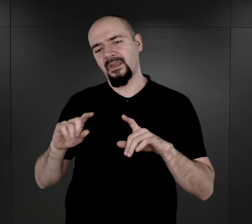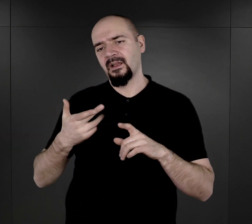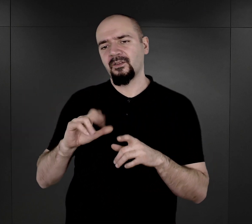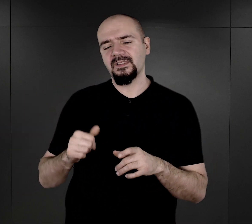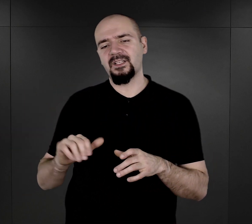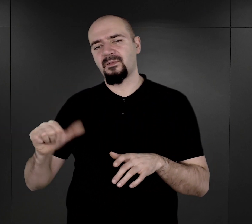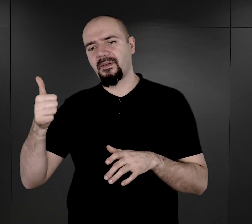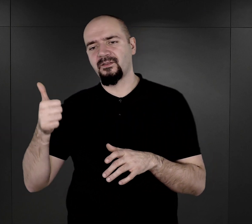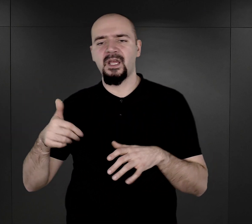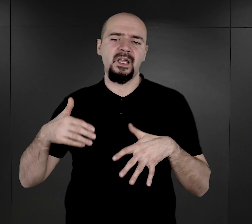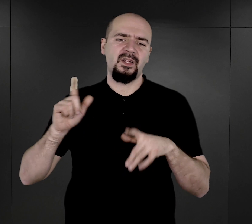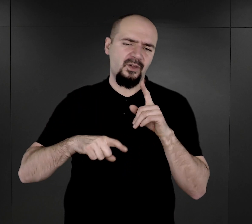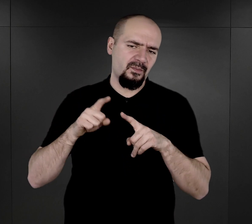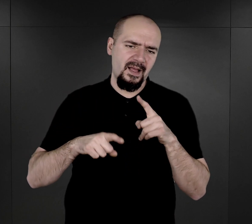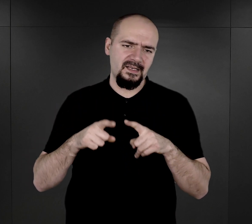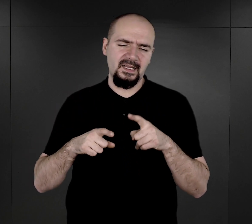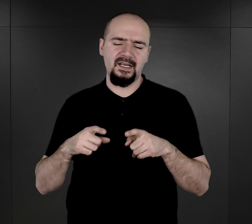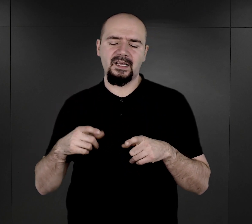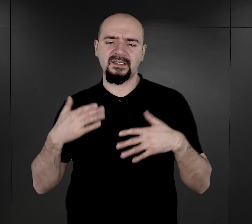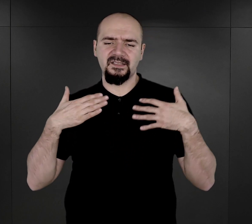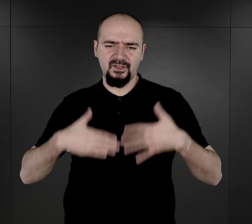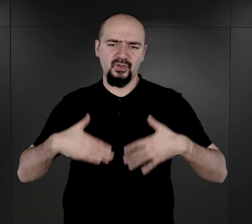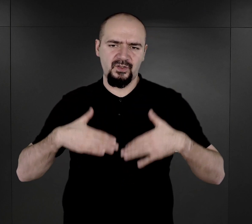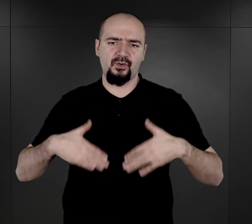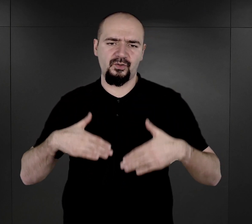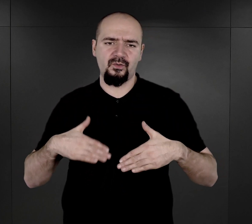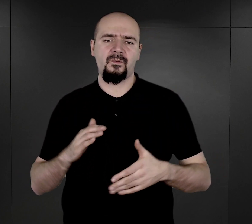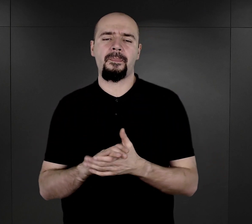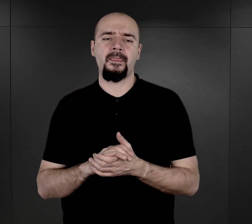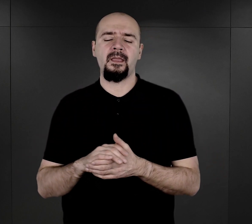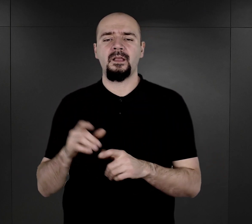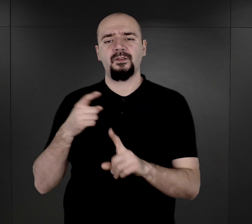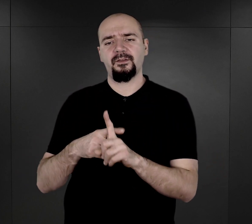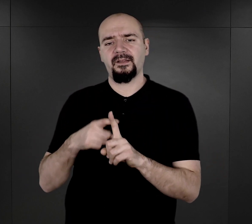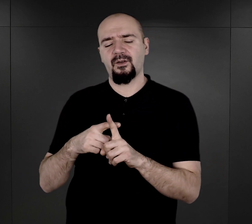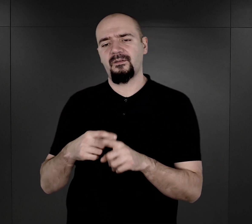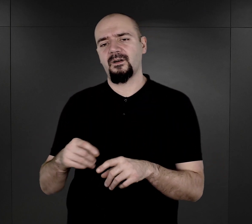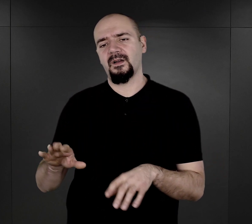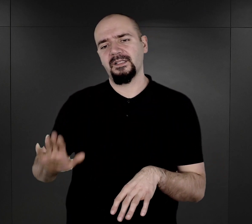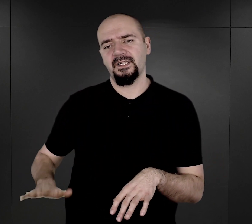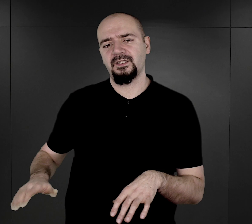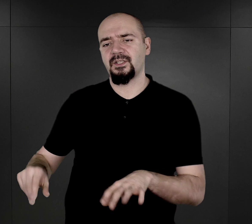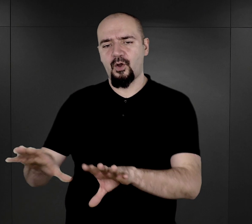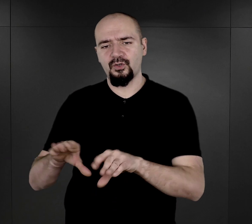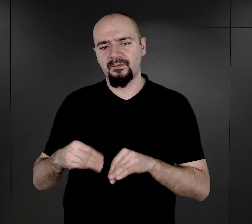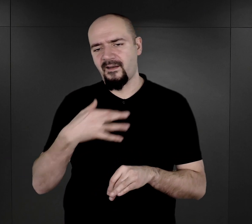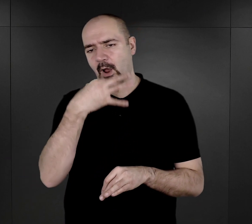procedura związana z utrzymaniem czystości. Dodatkowo dzieci otrzymywały lepsze wyżywienie,